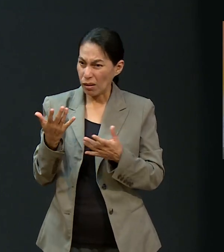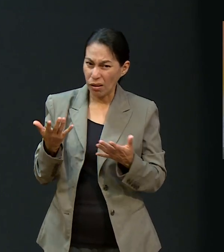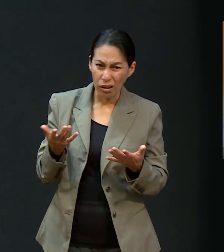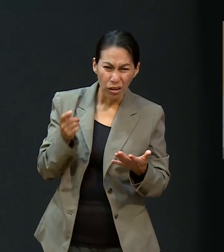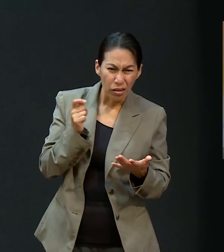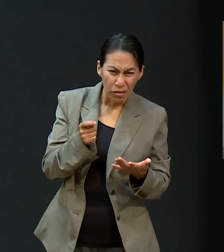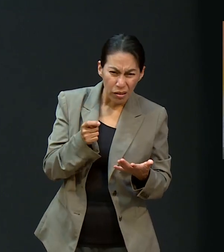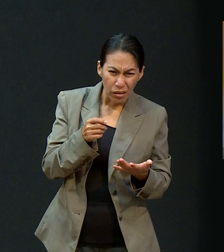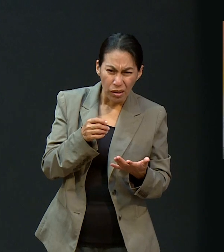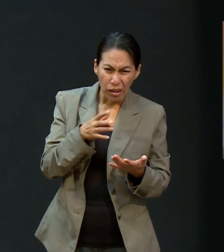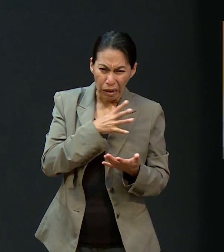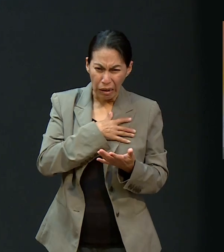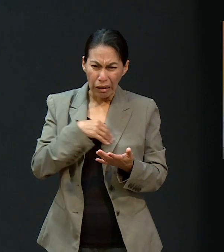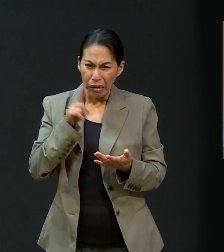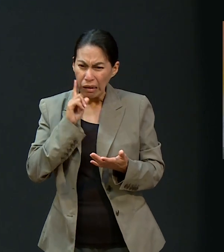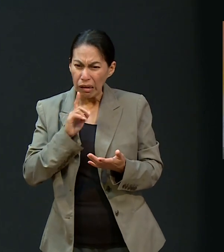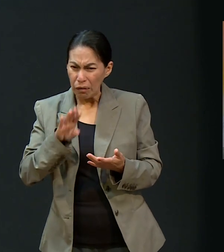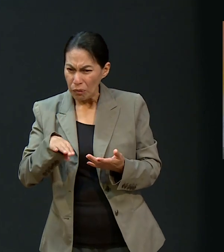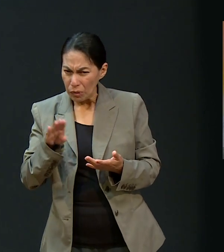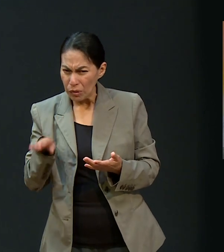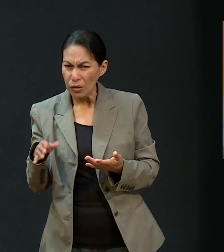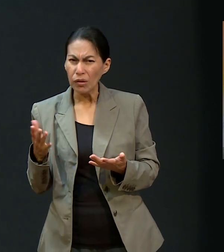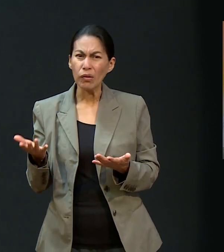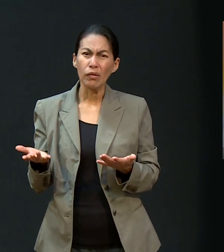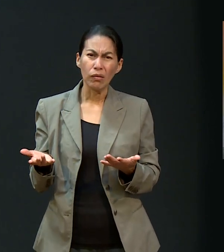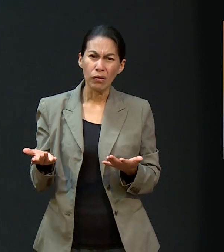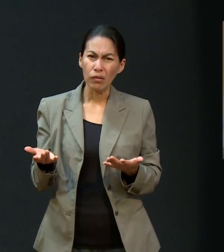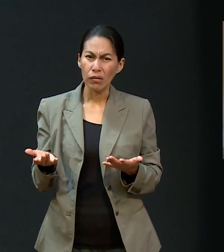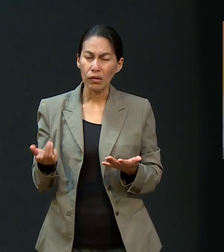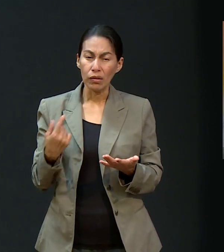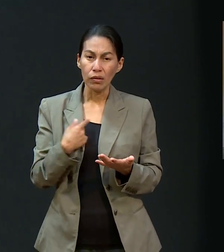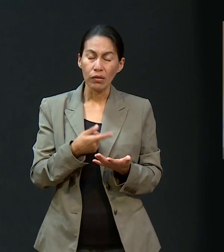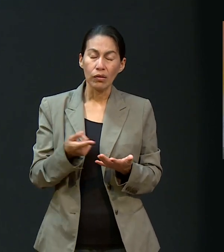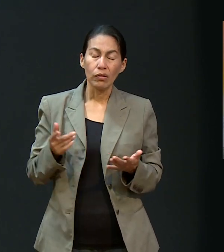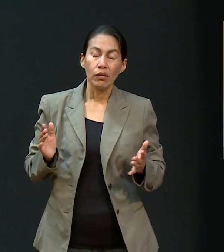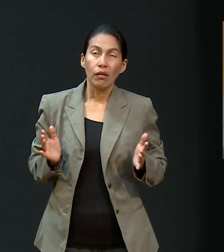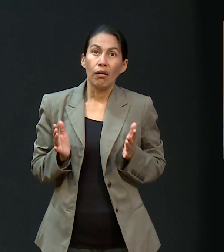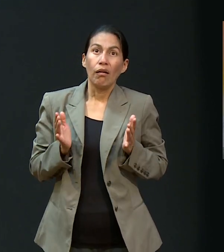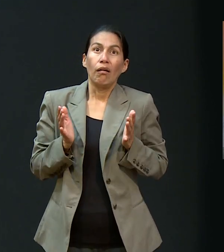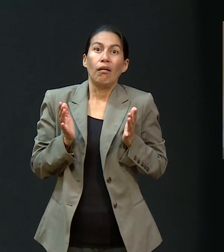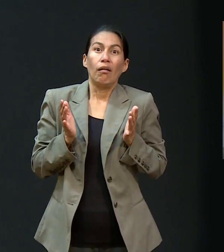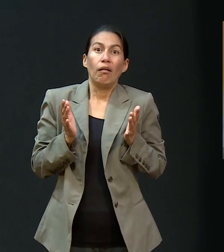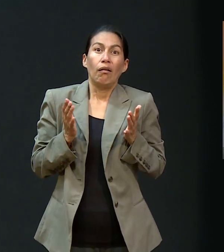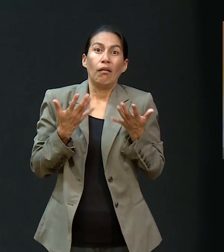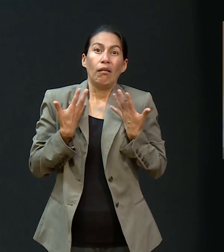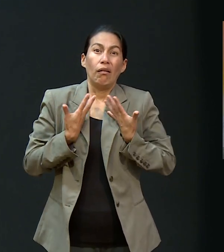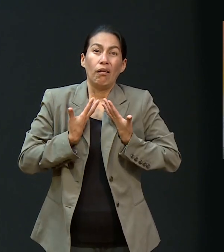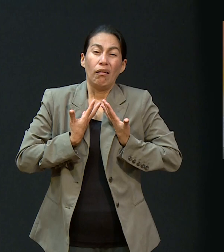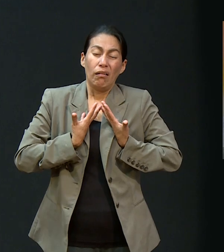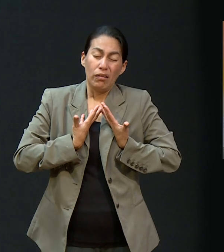que mi hija falleció y no me habían dicho. Nosotros también nos quedamos así como que